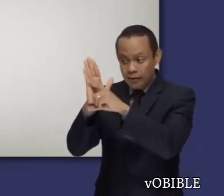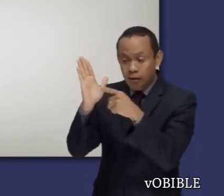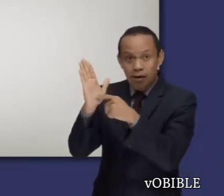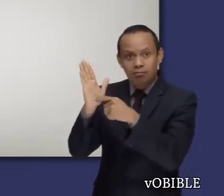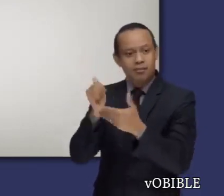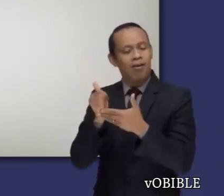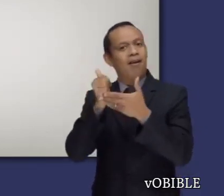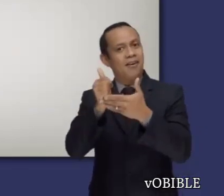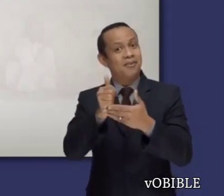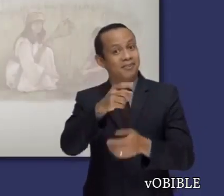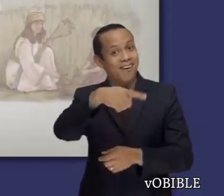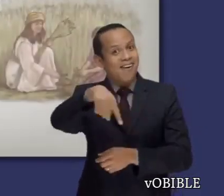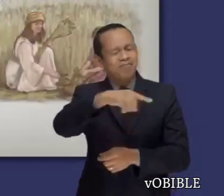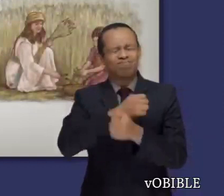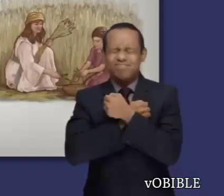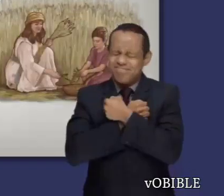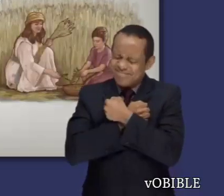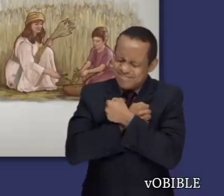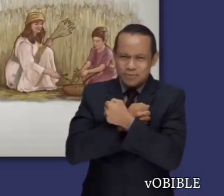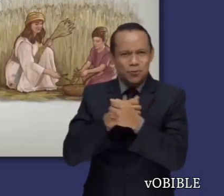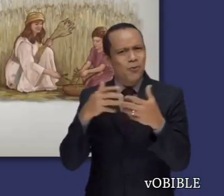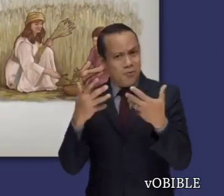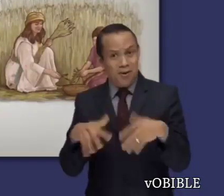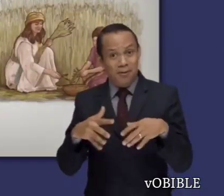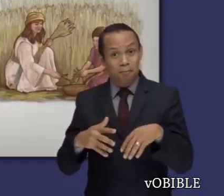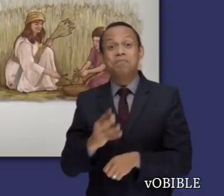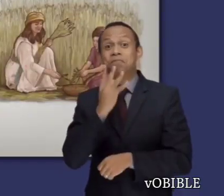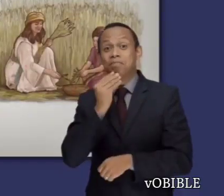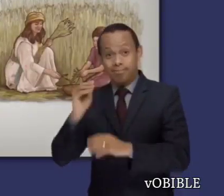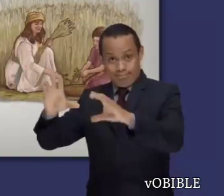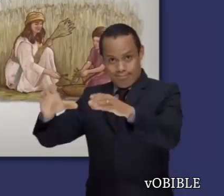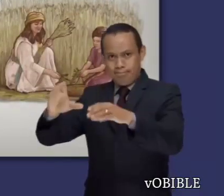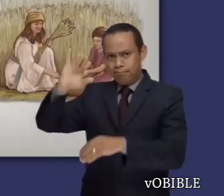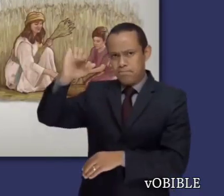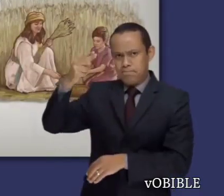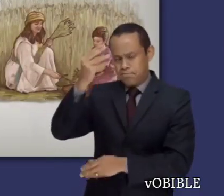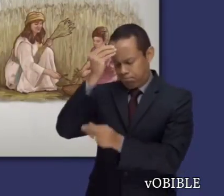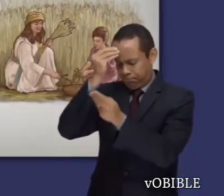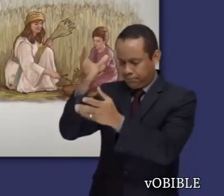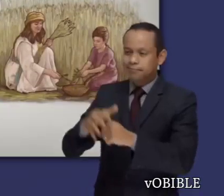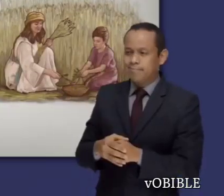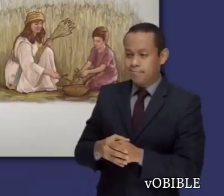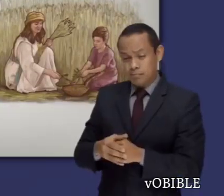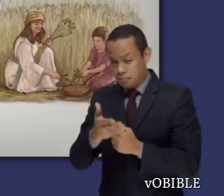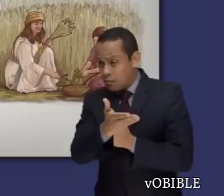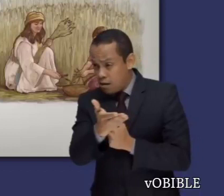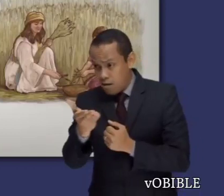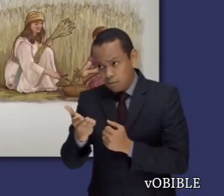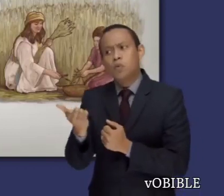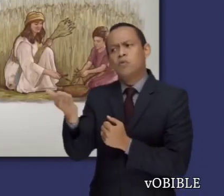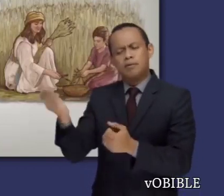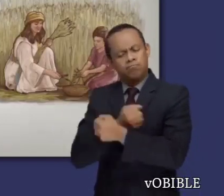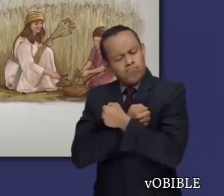incluidos los extranjeros, las viudas y los huérfanos de padre. Jehová amaba a todos ellos y su